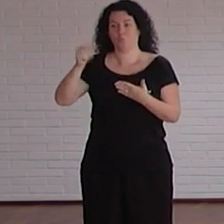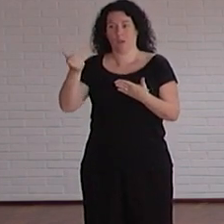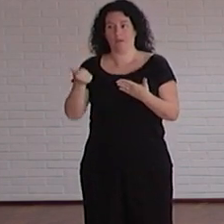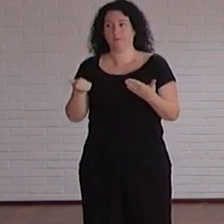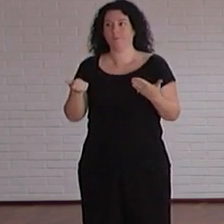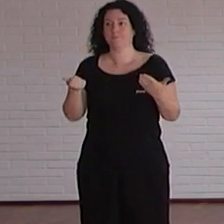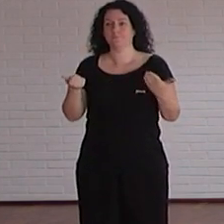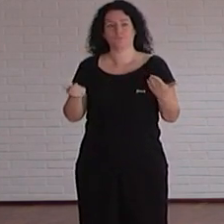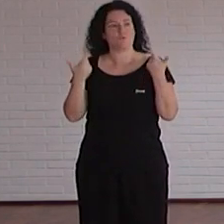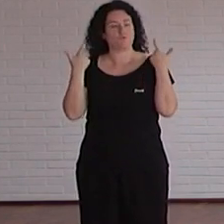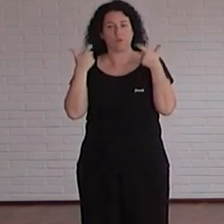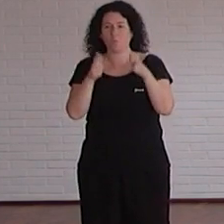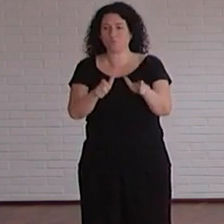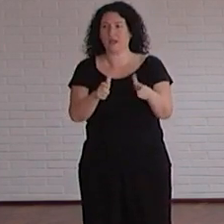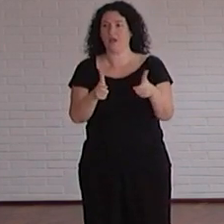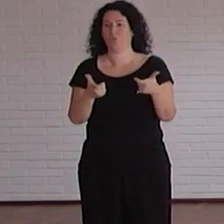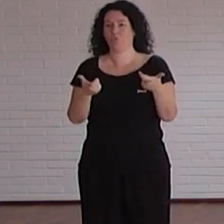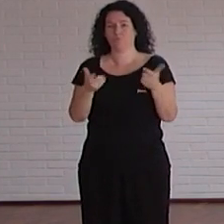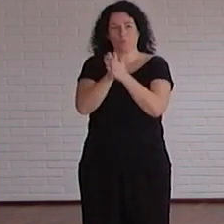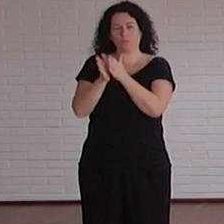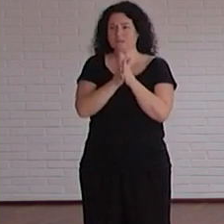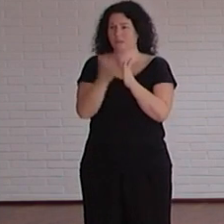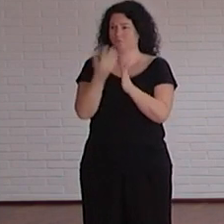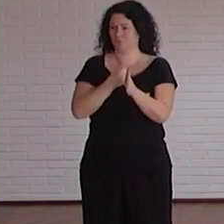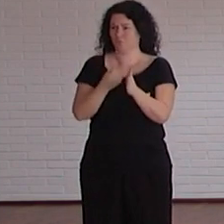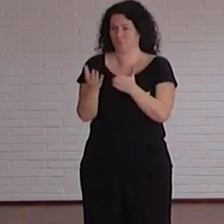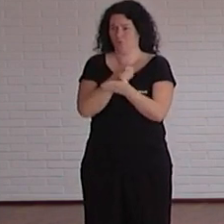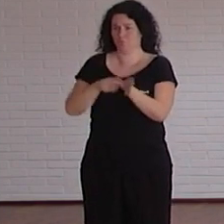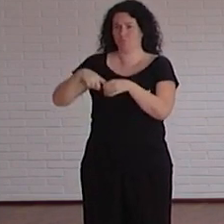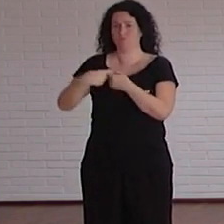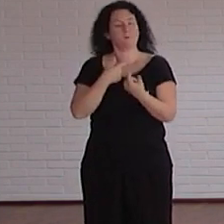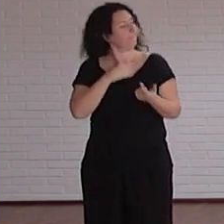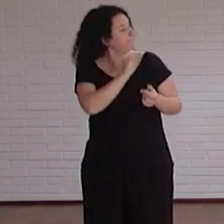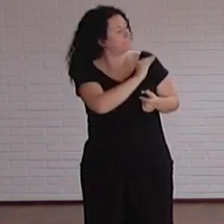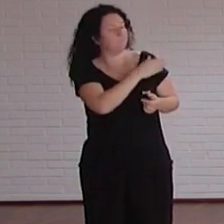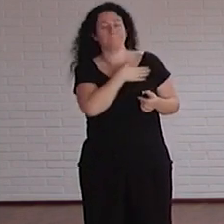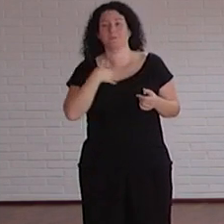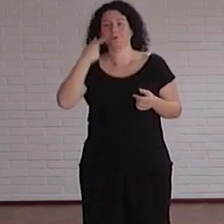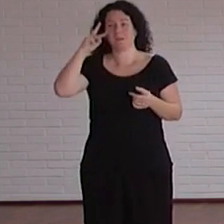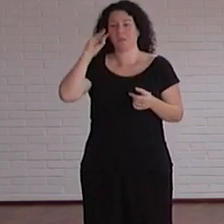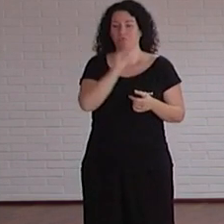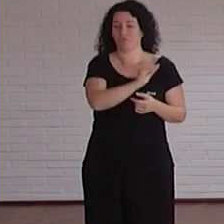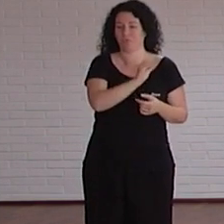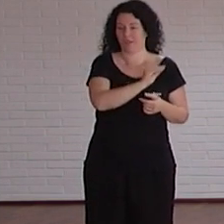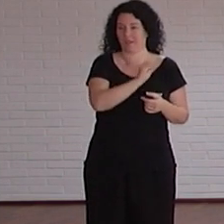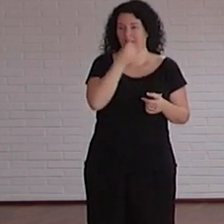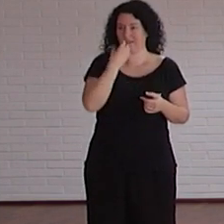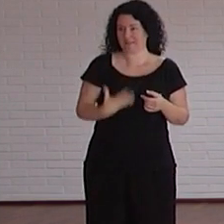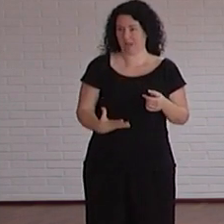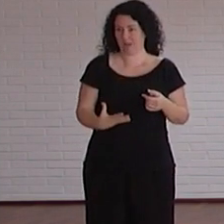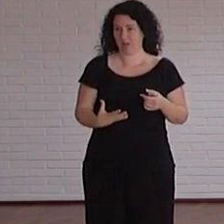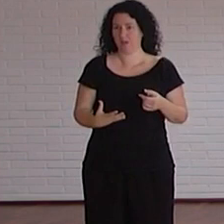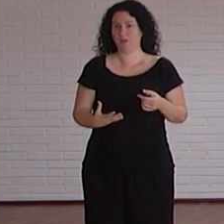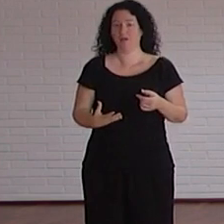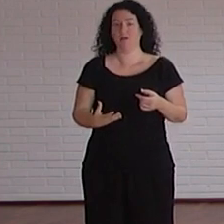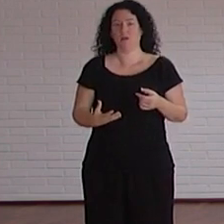facultad con tus compañeras y demás entonces pues eso gustaría preguntarte por la experiencia en todo esto porque de